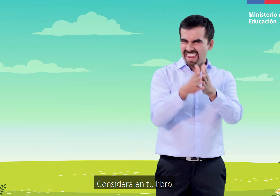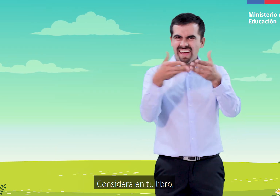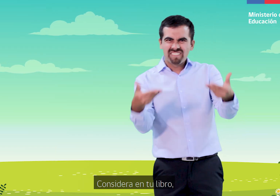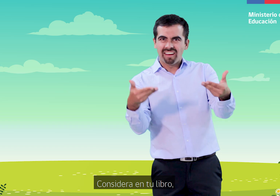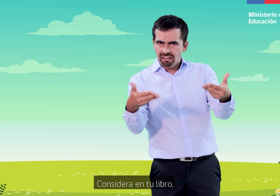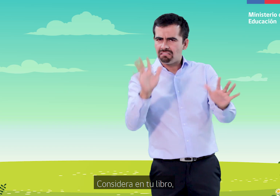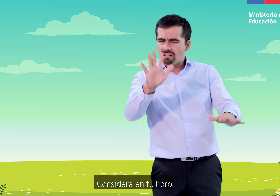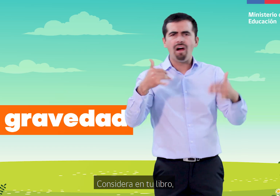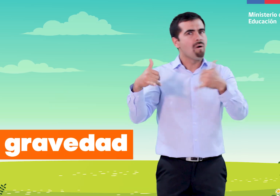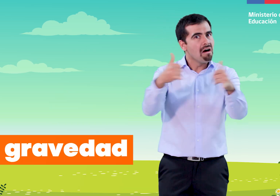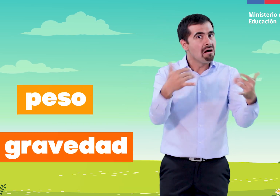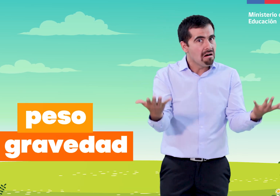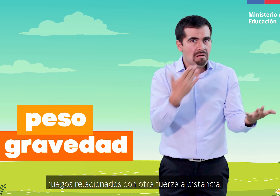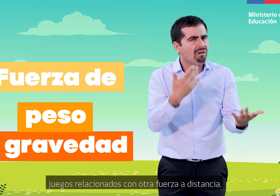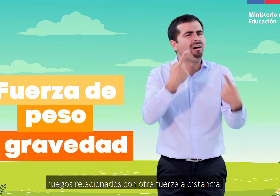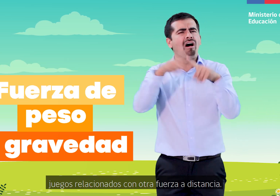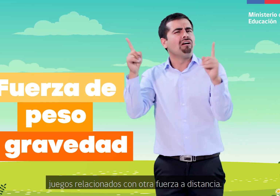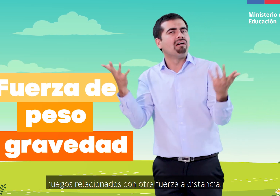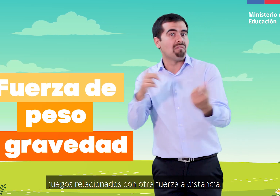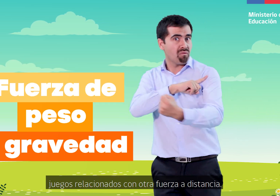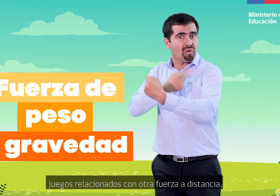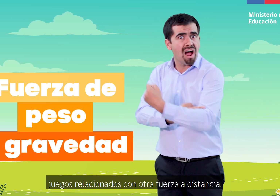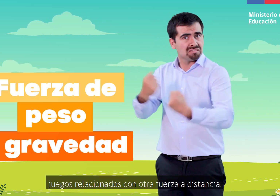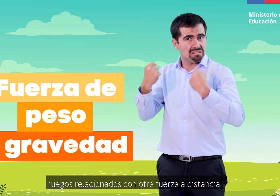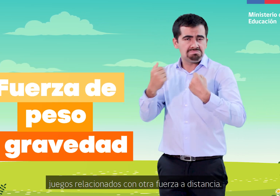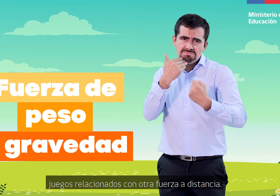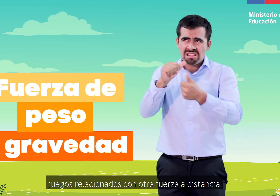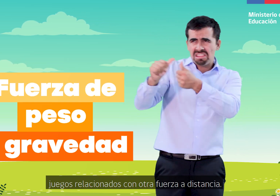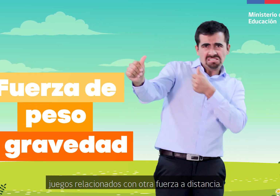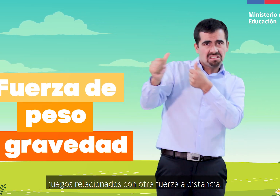Considera en tu libro Juegos relacionados con otra fuerza a distancia.